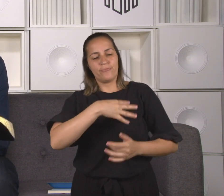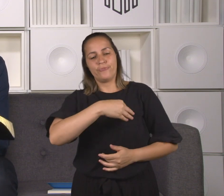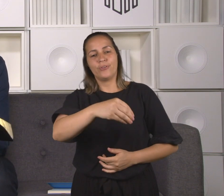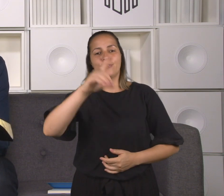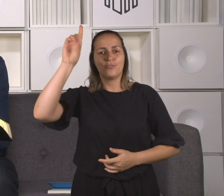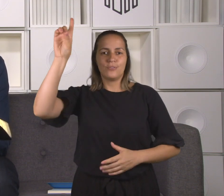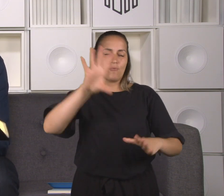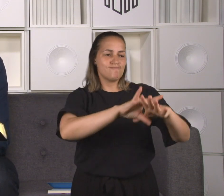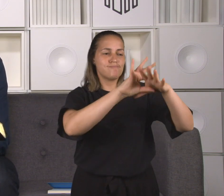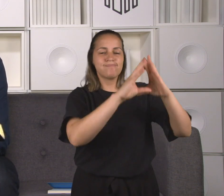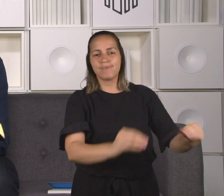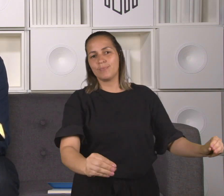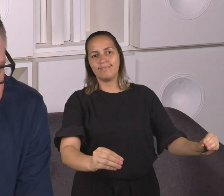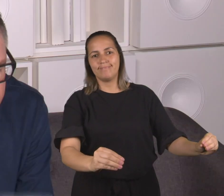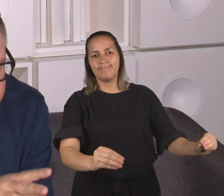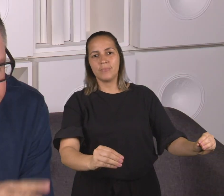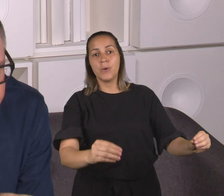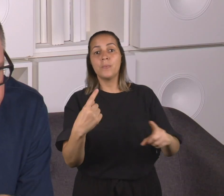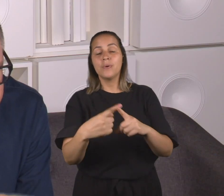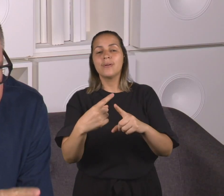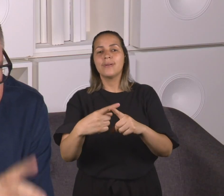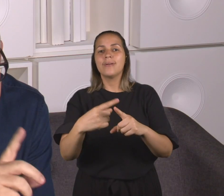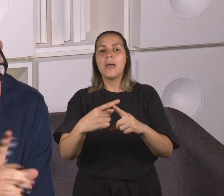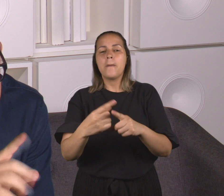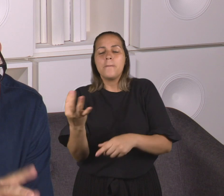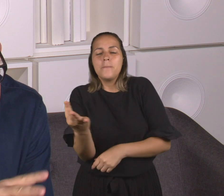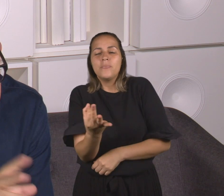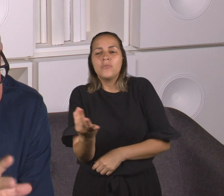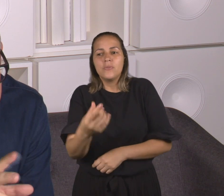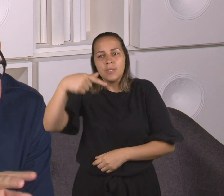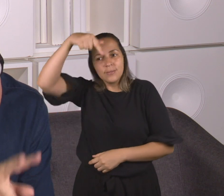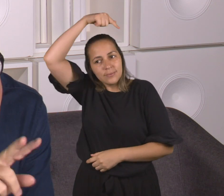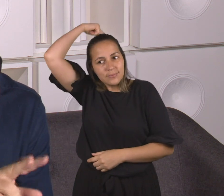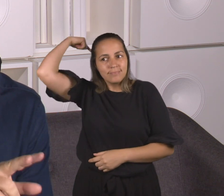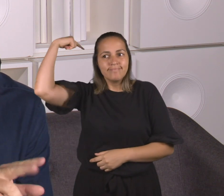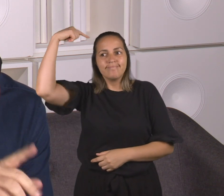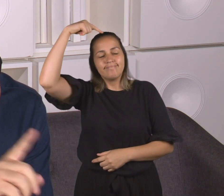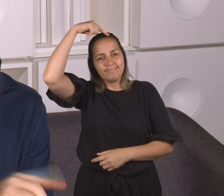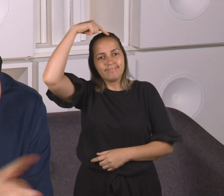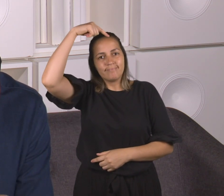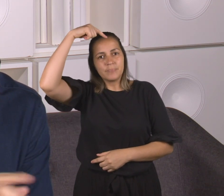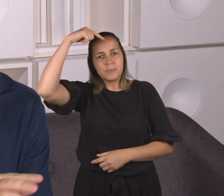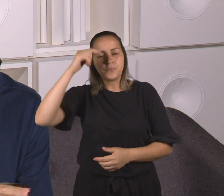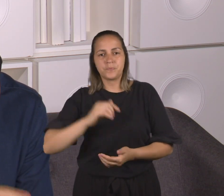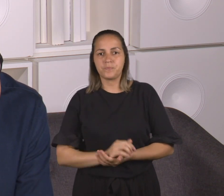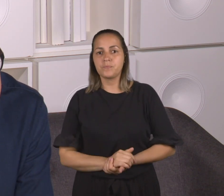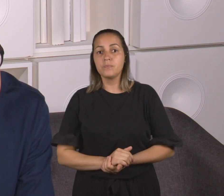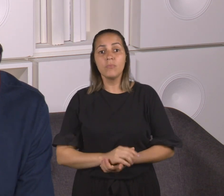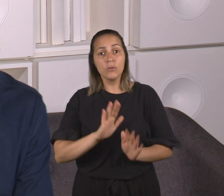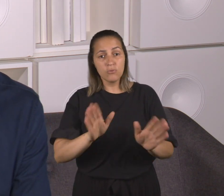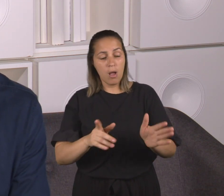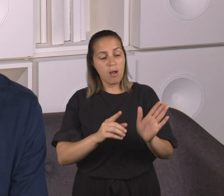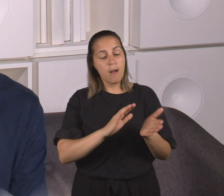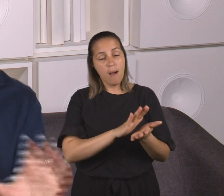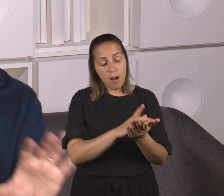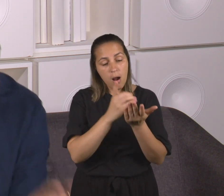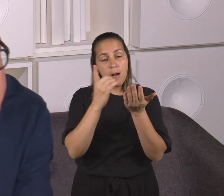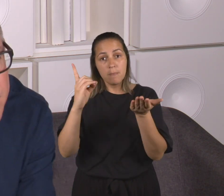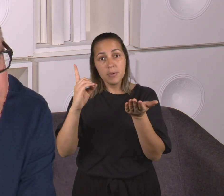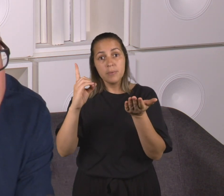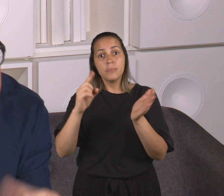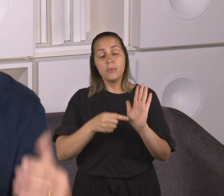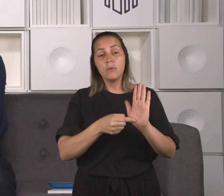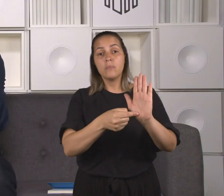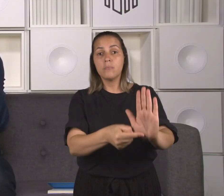Tanto é que os livros, que no livro dos Levíticos, os capítulos 13 e 14, eles têm o